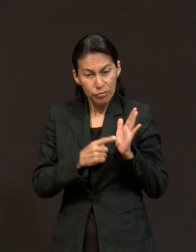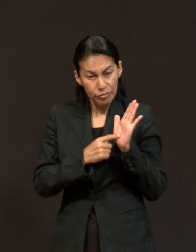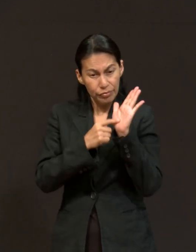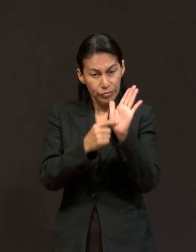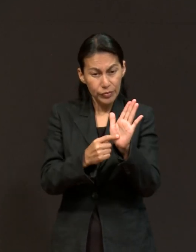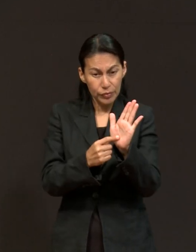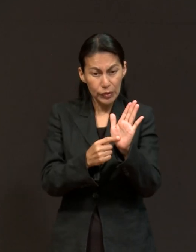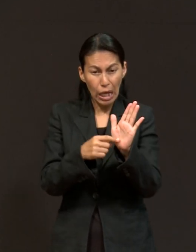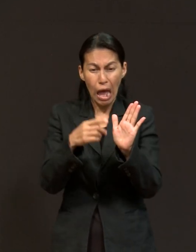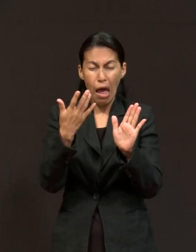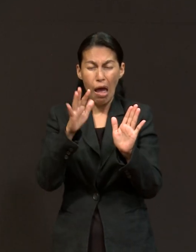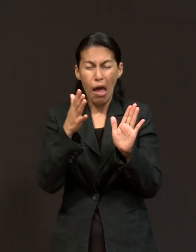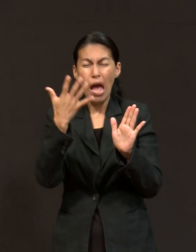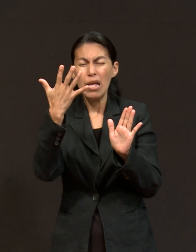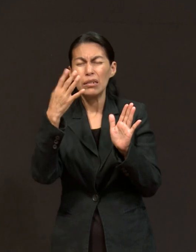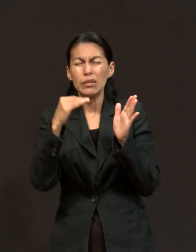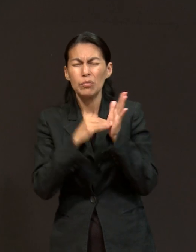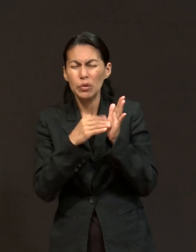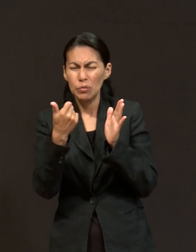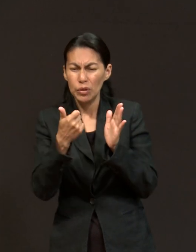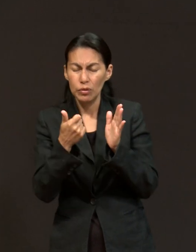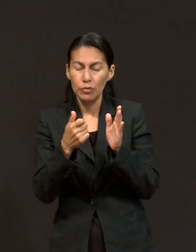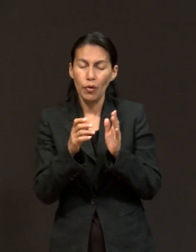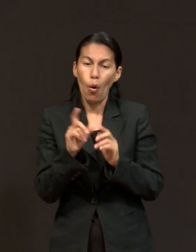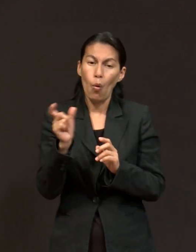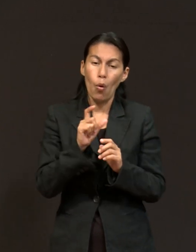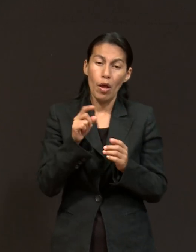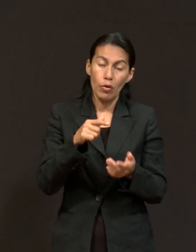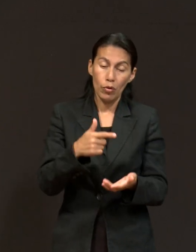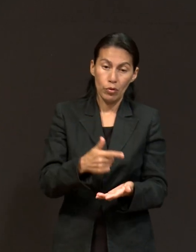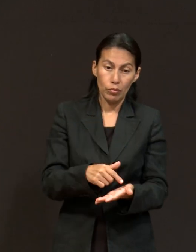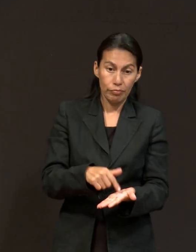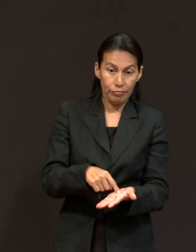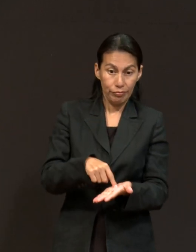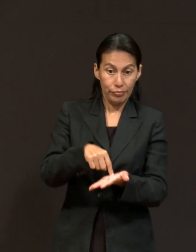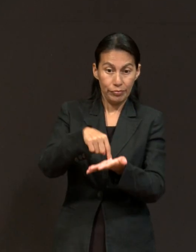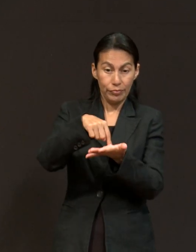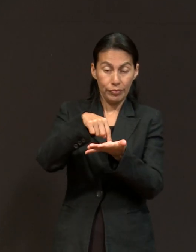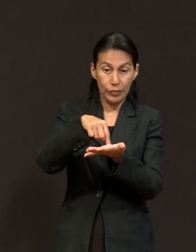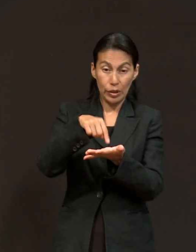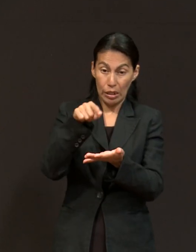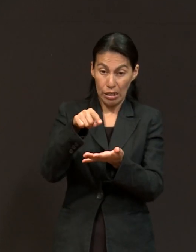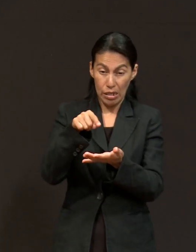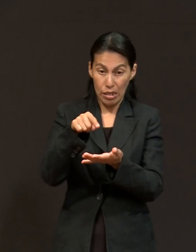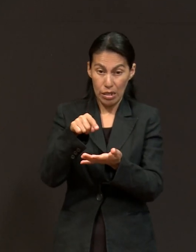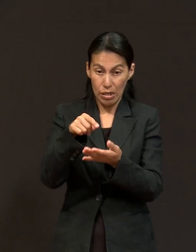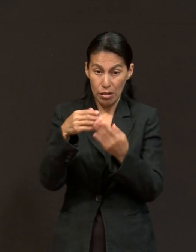y cuando se abrió el elevador para el piso en que ella iba, yo le estaba entregando la enciclopedia.